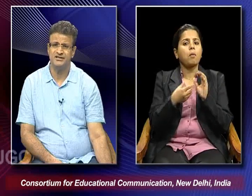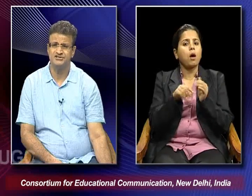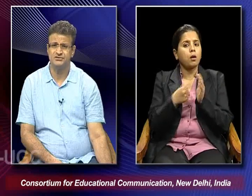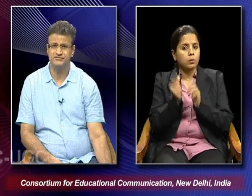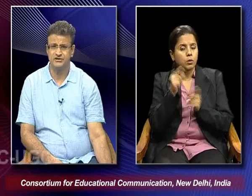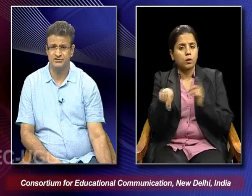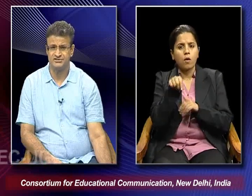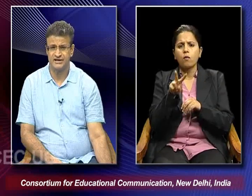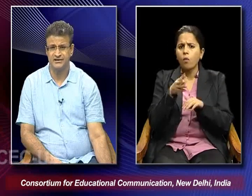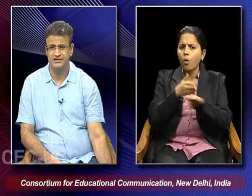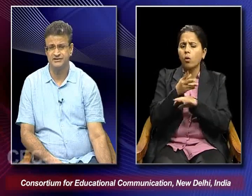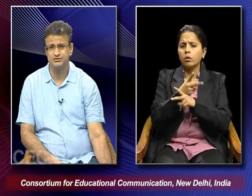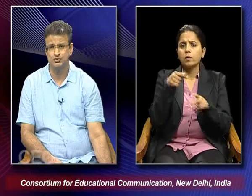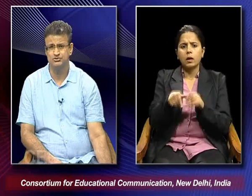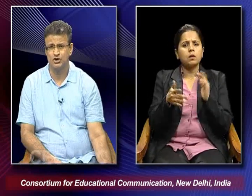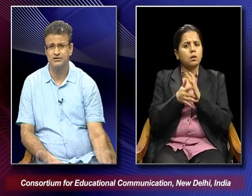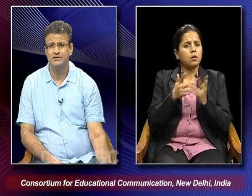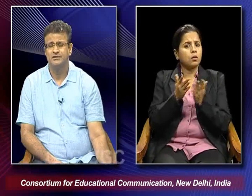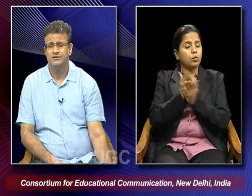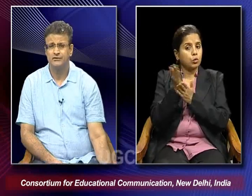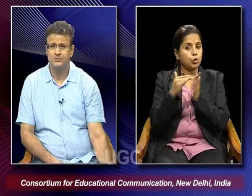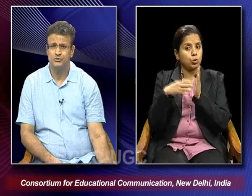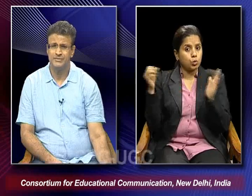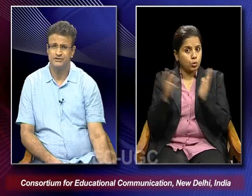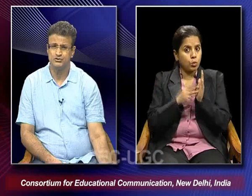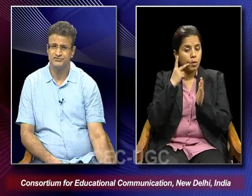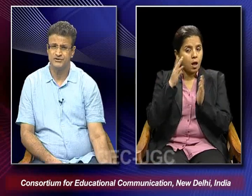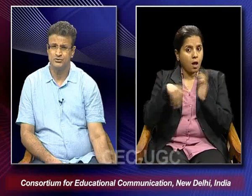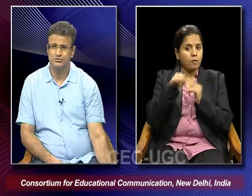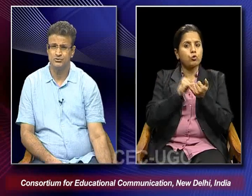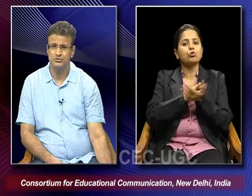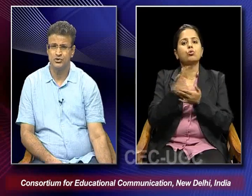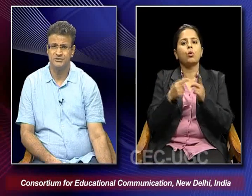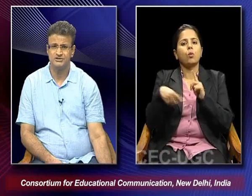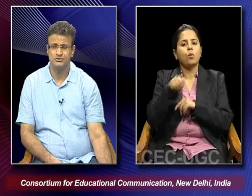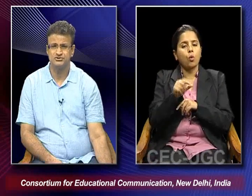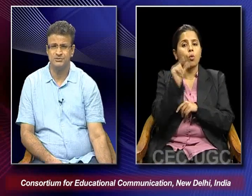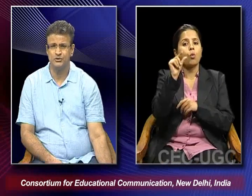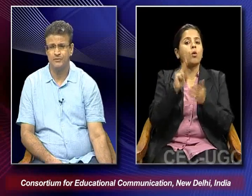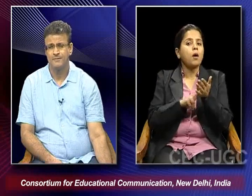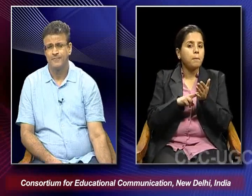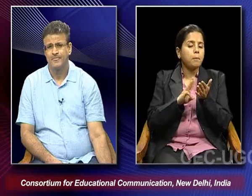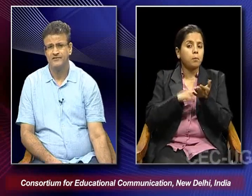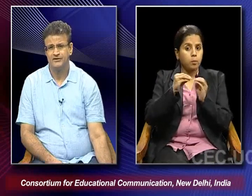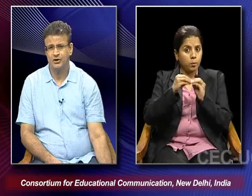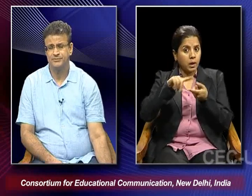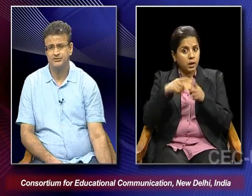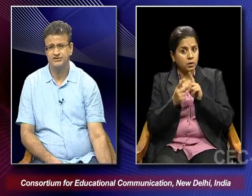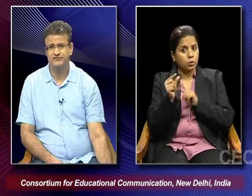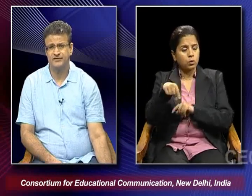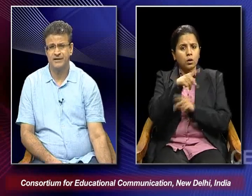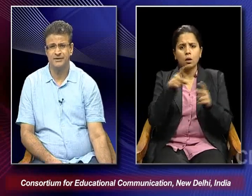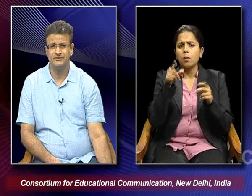the violation of the Neuralist technique in zoom shot from Umberto's window to cobble stones below where the